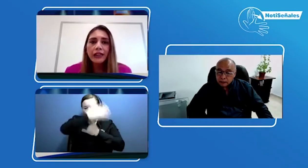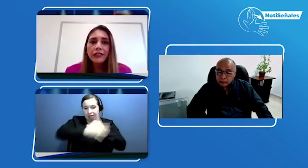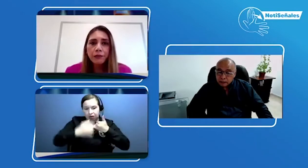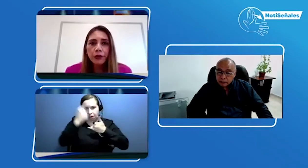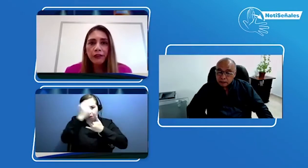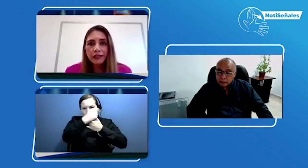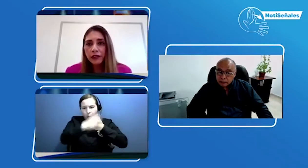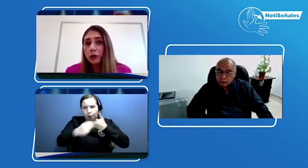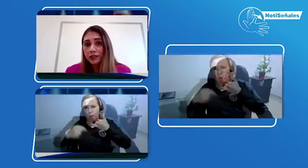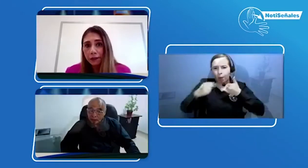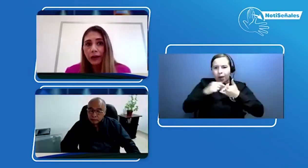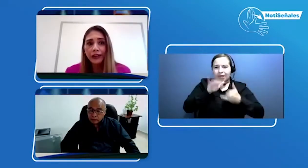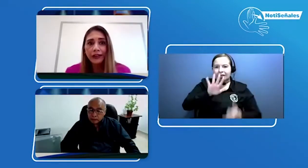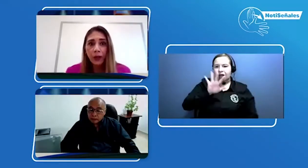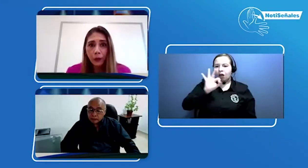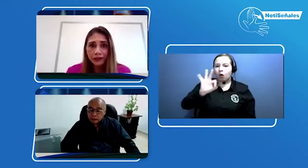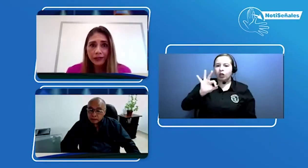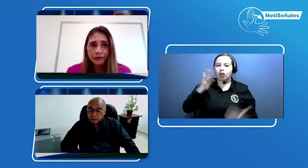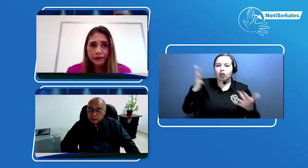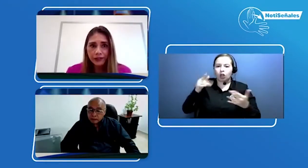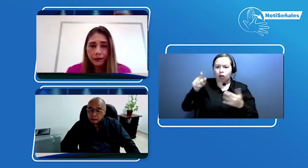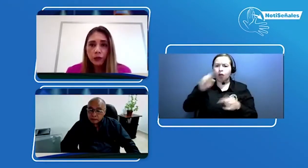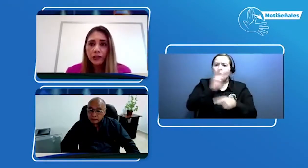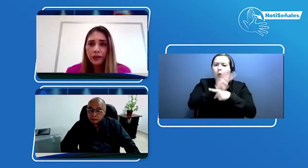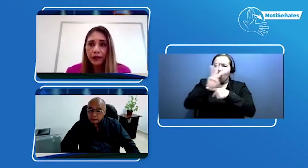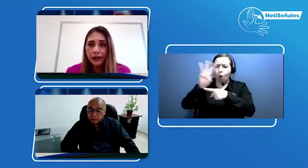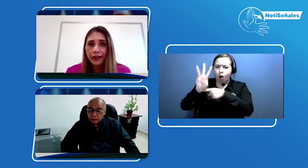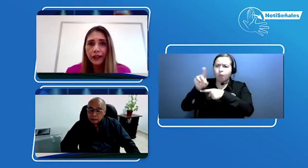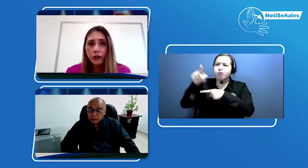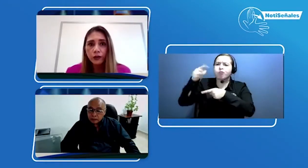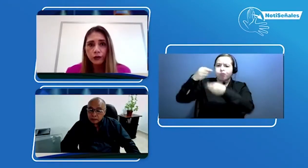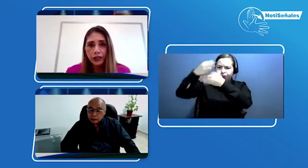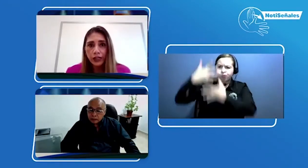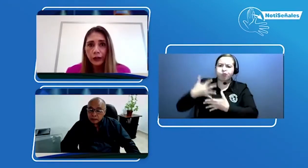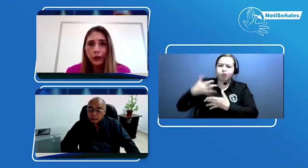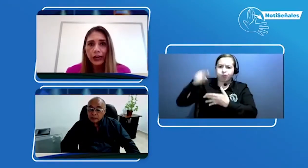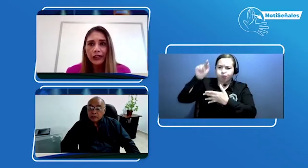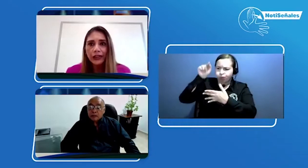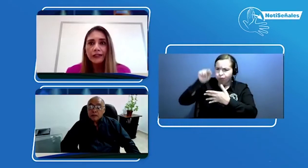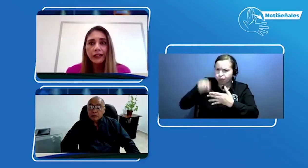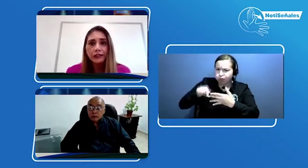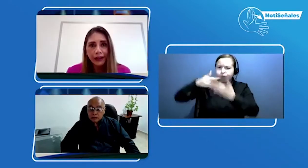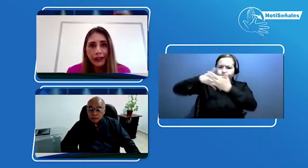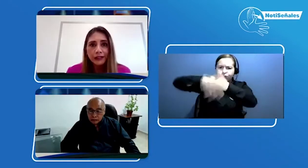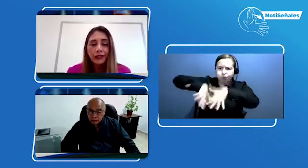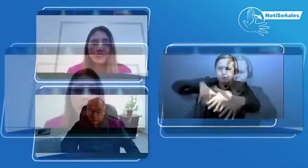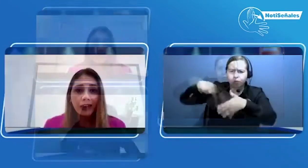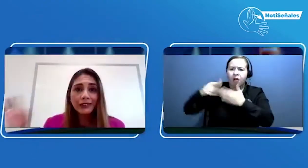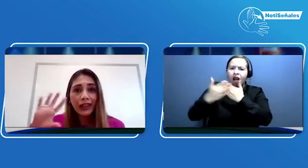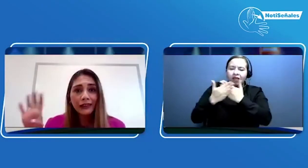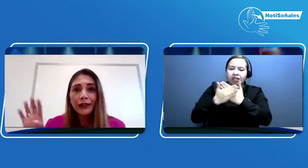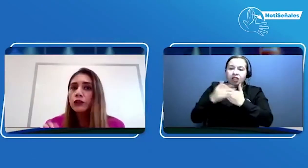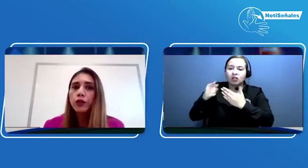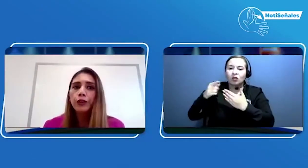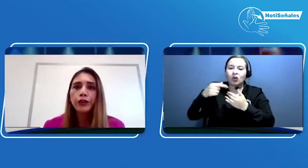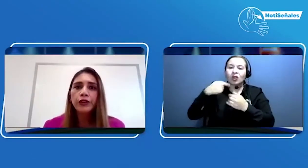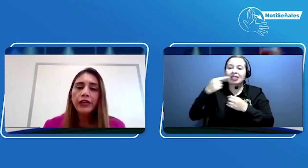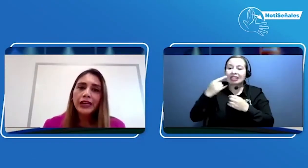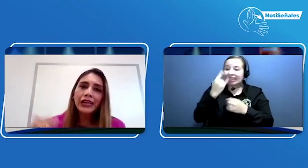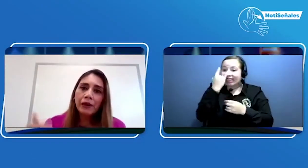disponibles en nuestra página web. ¿Sí? En nuestra página de ColSubsidio en libre interés está en directorio que en la